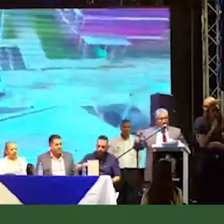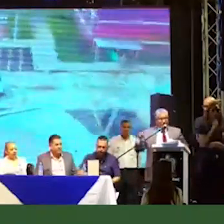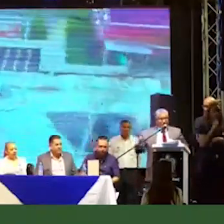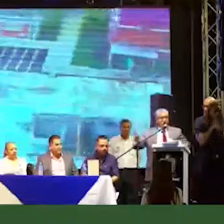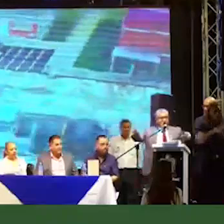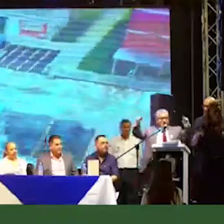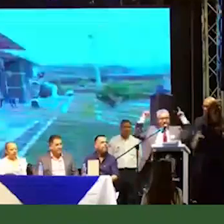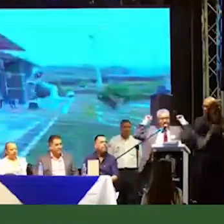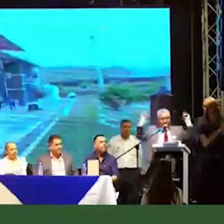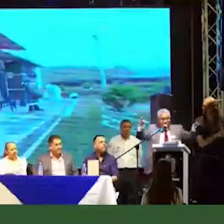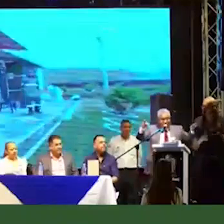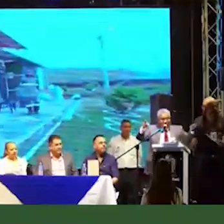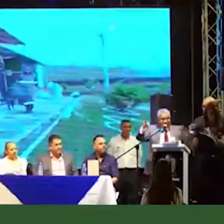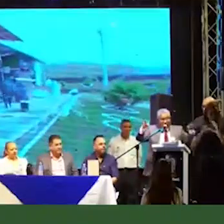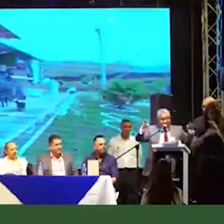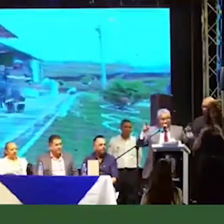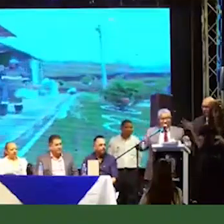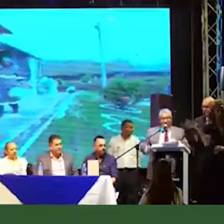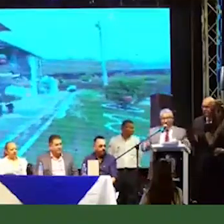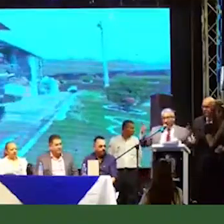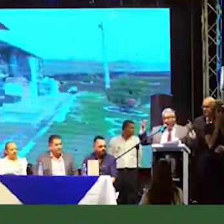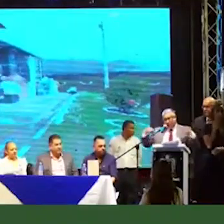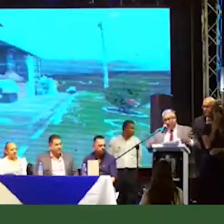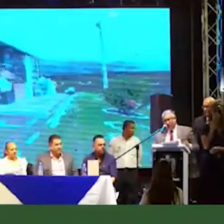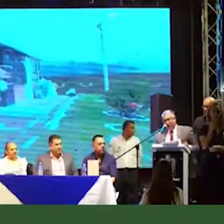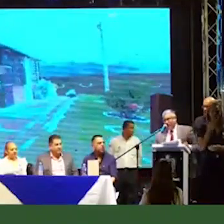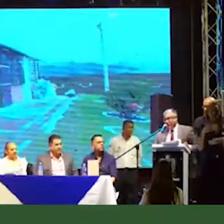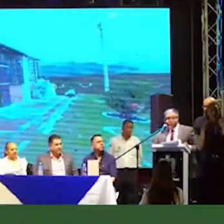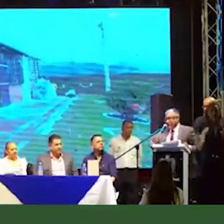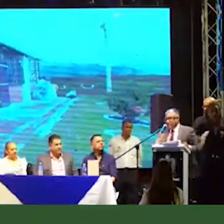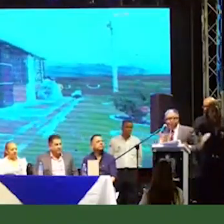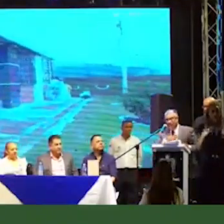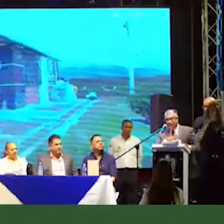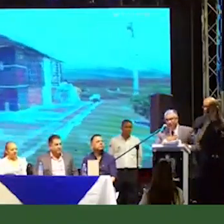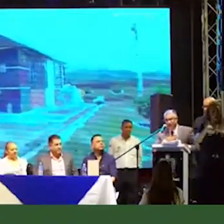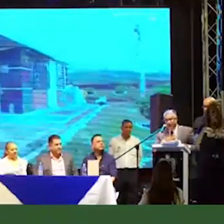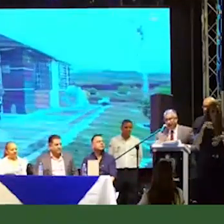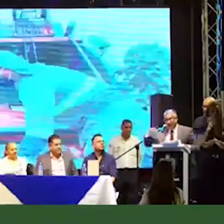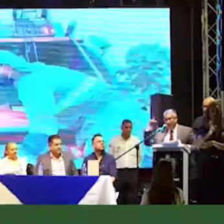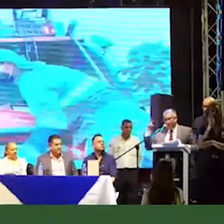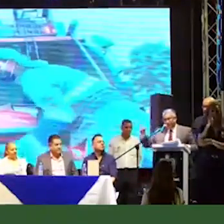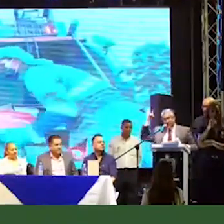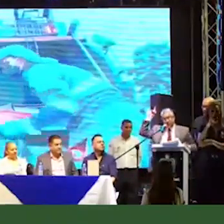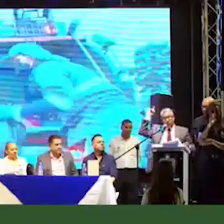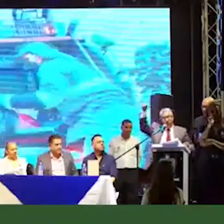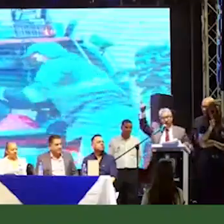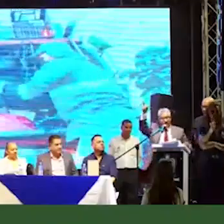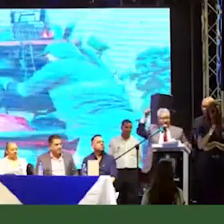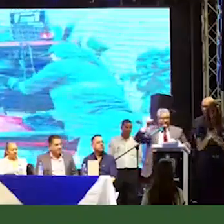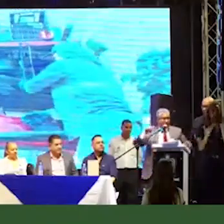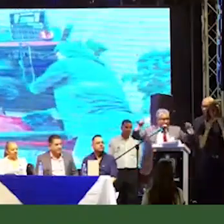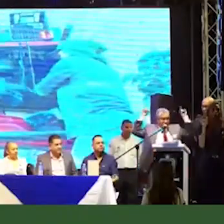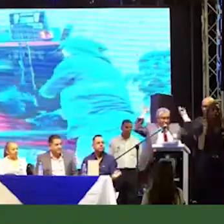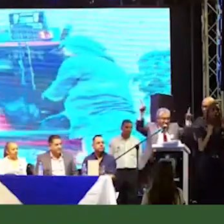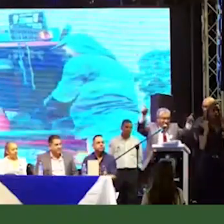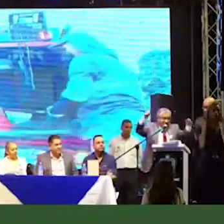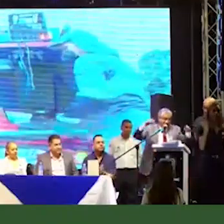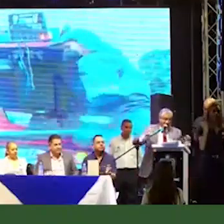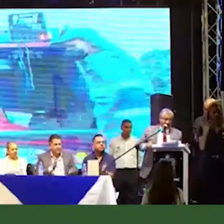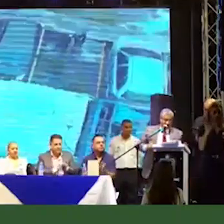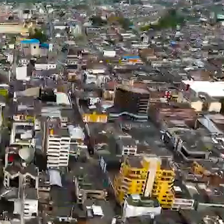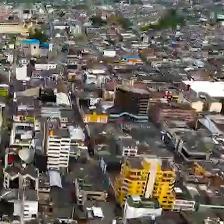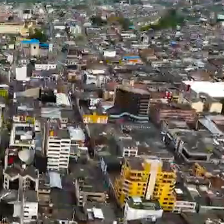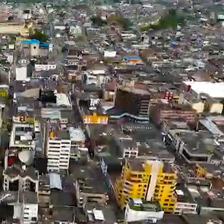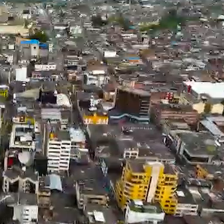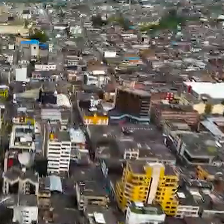alcantarillado para todos los calarqueños a través de la empresa nuestra, Empresas Públicas de Calarcá. Dios me lo bendiga